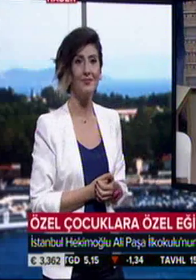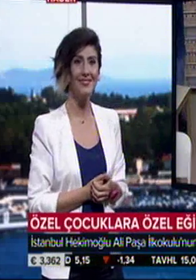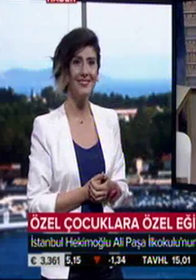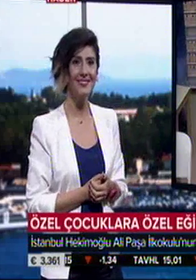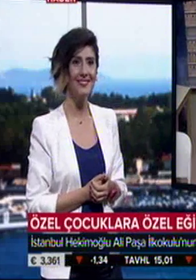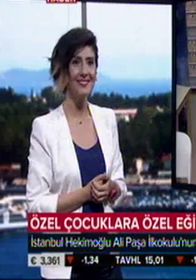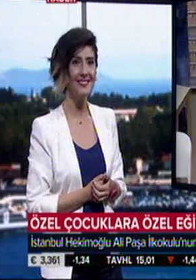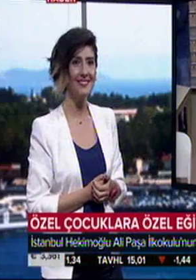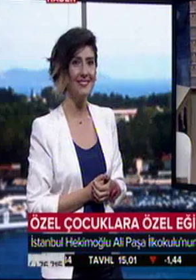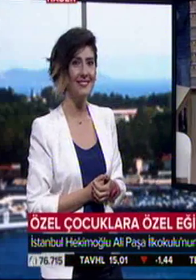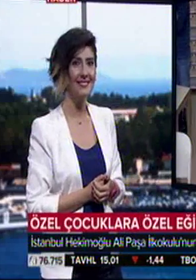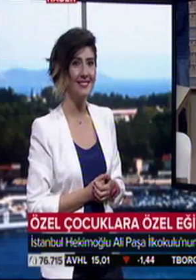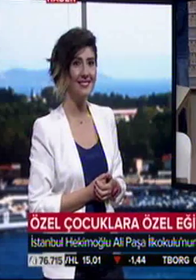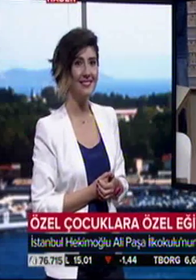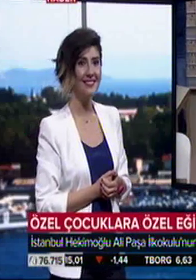insanlar birlikte yaşar.